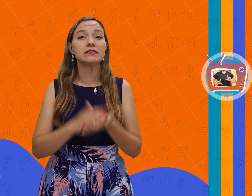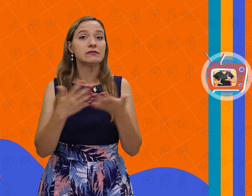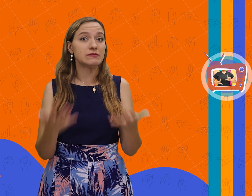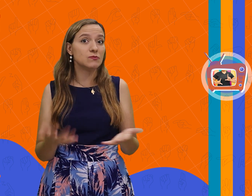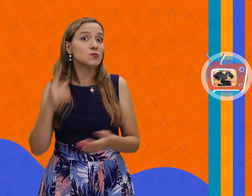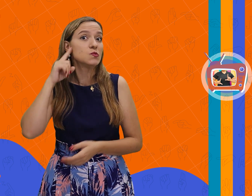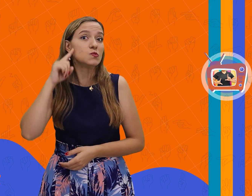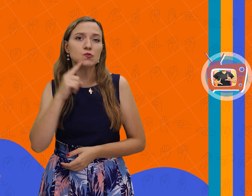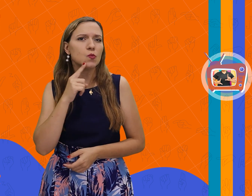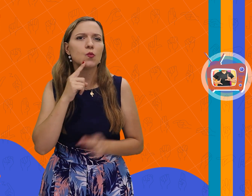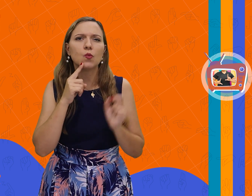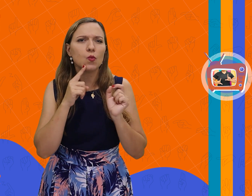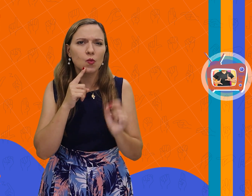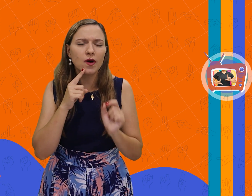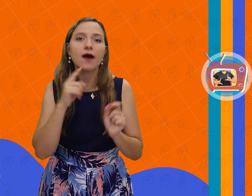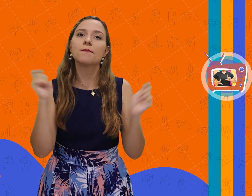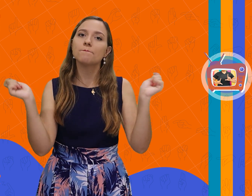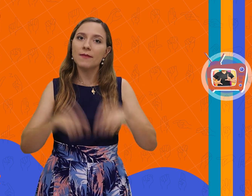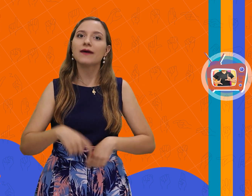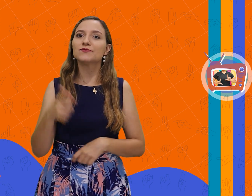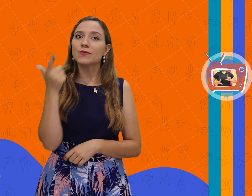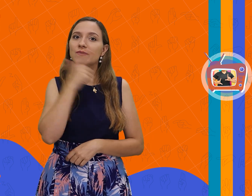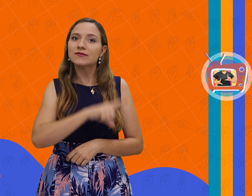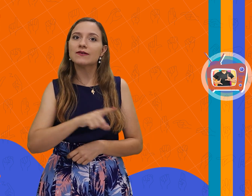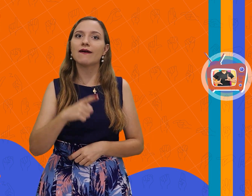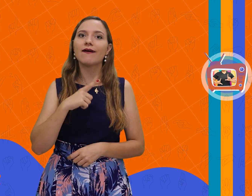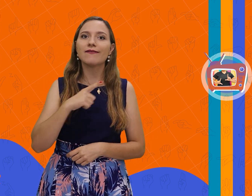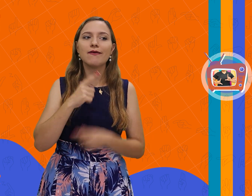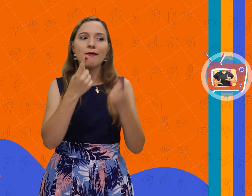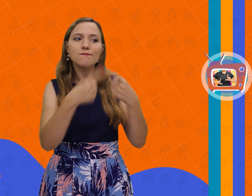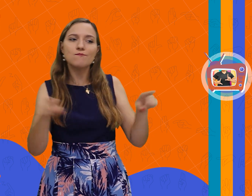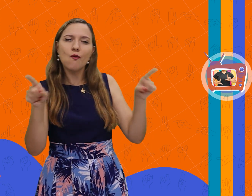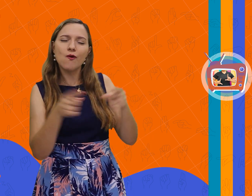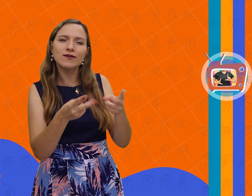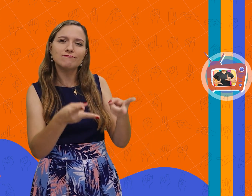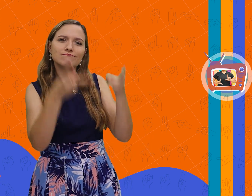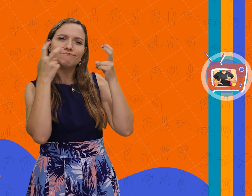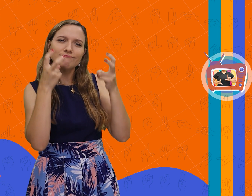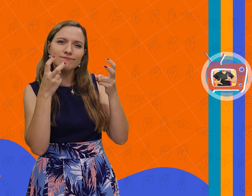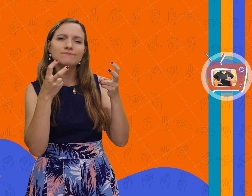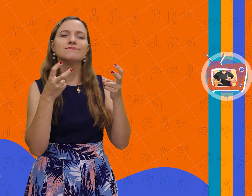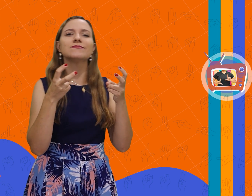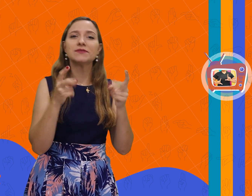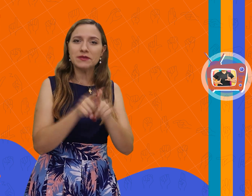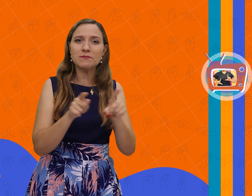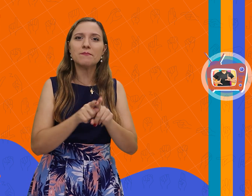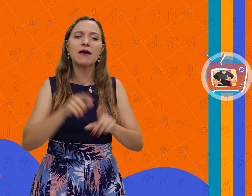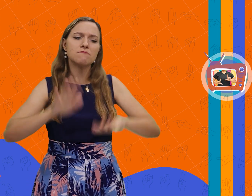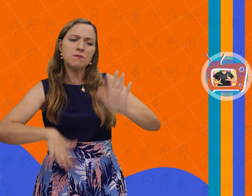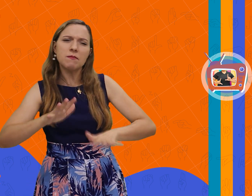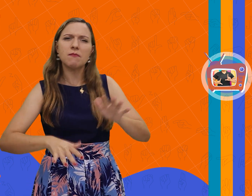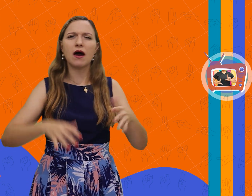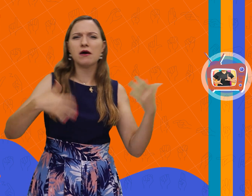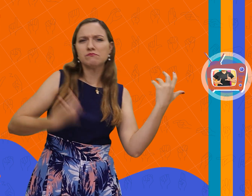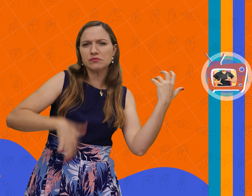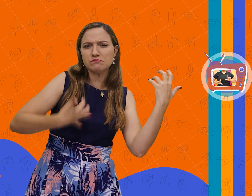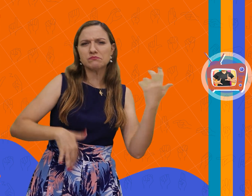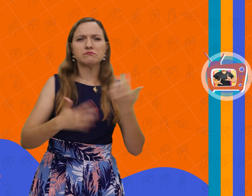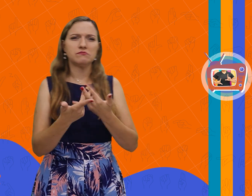Com isso, é possível que uma pessoa surda ouça música, toque instrumentos e até pratique alguma